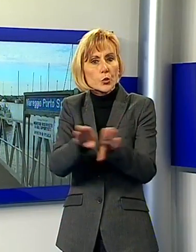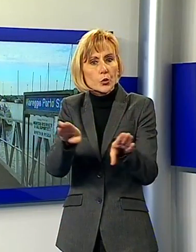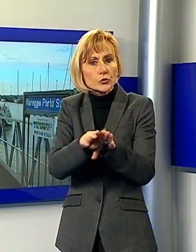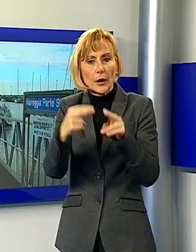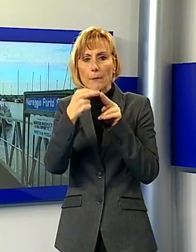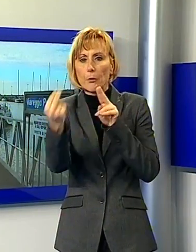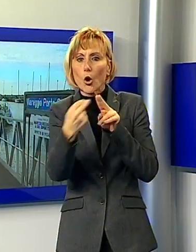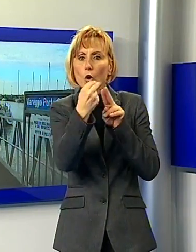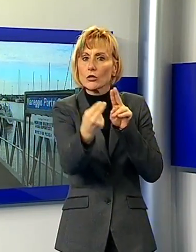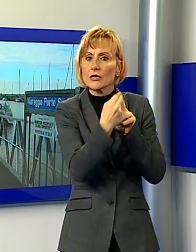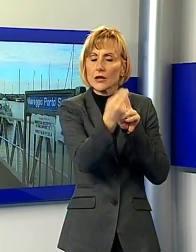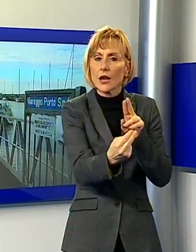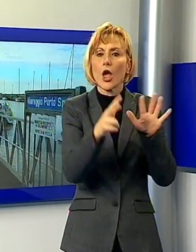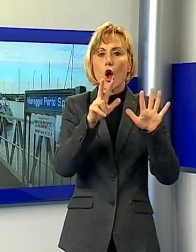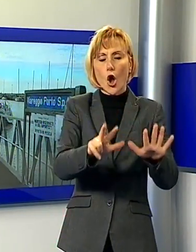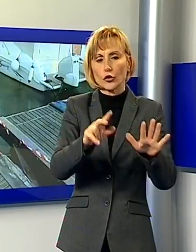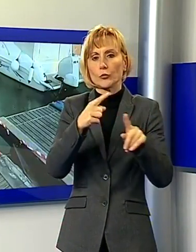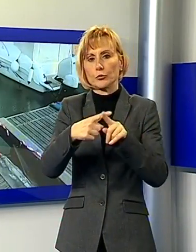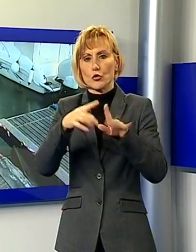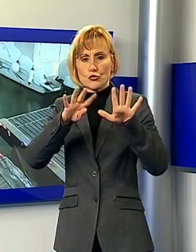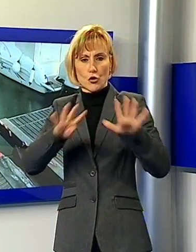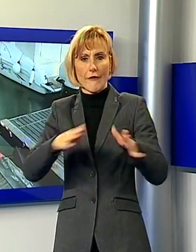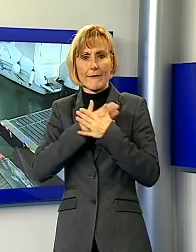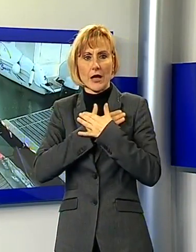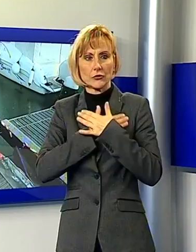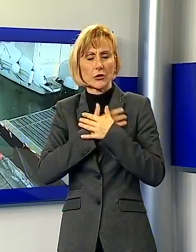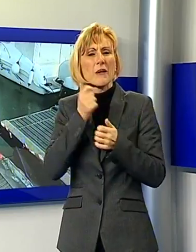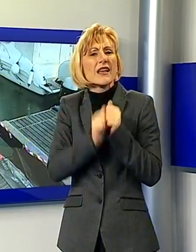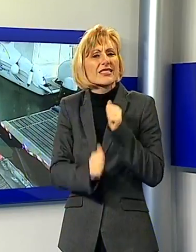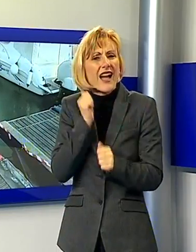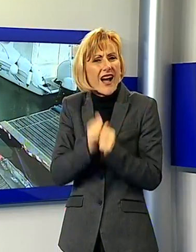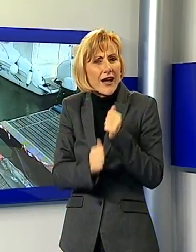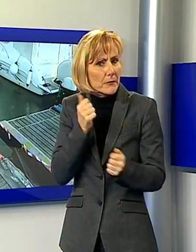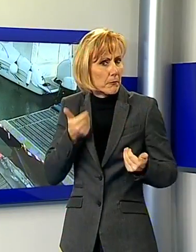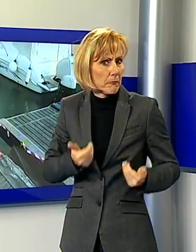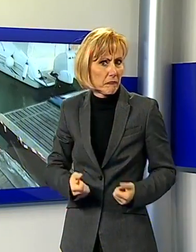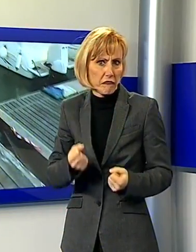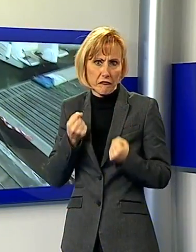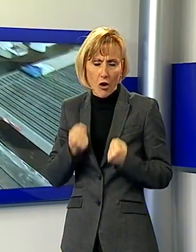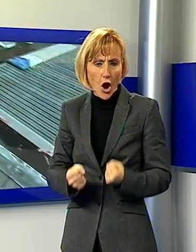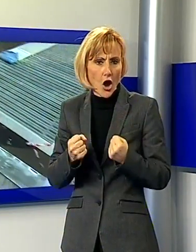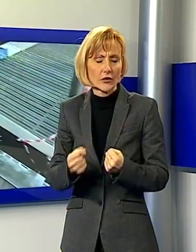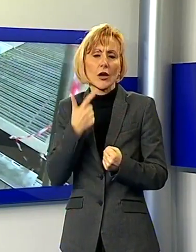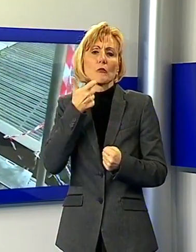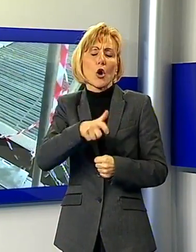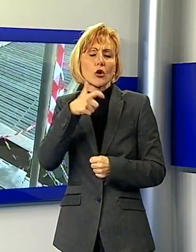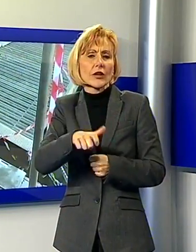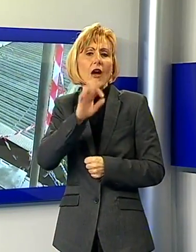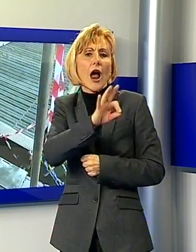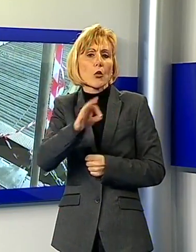pontili galleggianti 8 e 9 della Madonnina seriamente danneggiati in alcuni tratti tanto da dover sgomberare le imbarcazioni ancora presenti nei